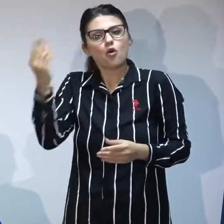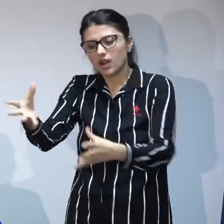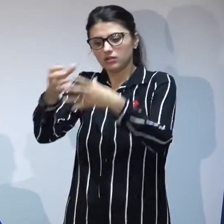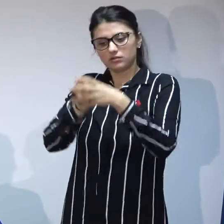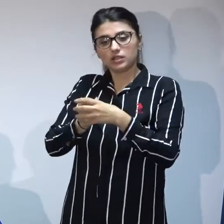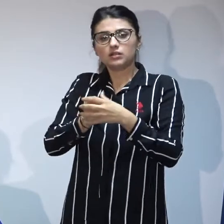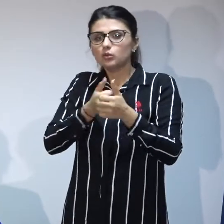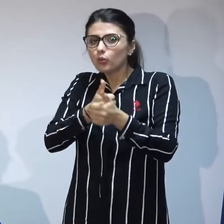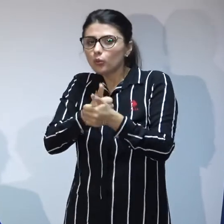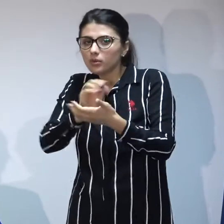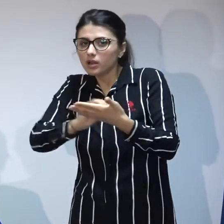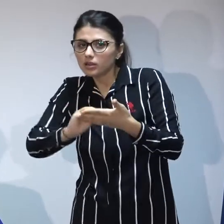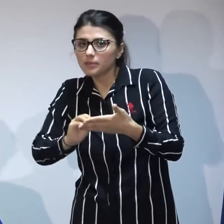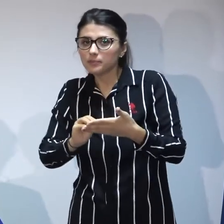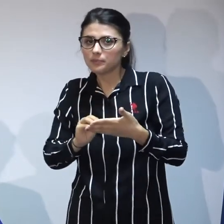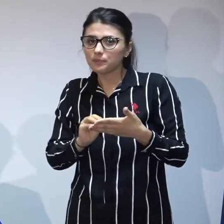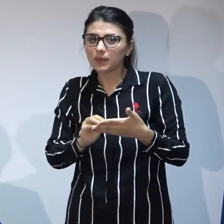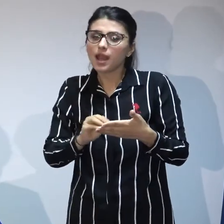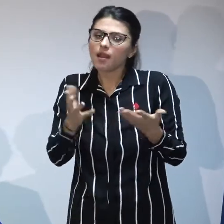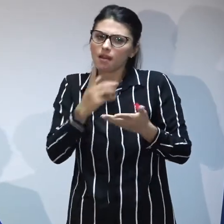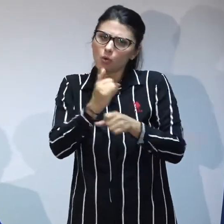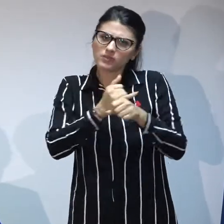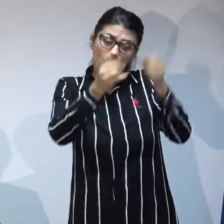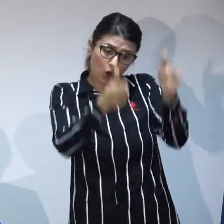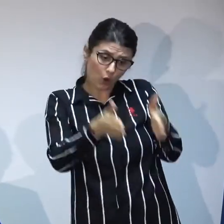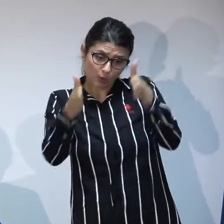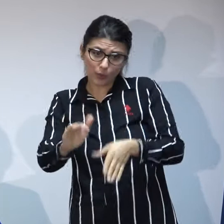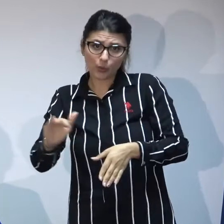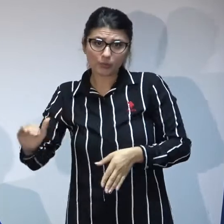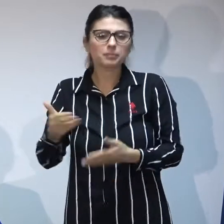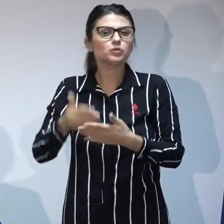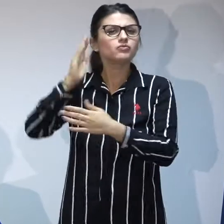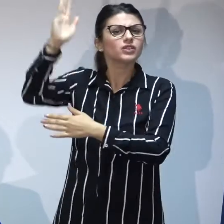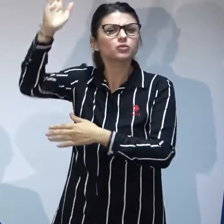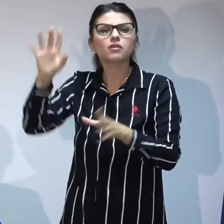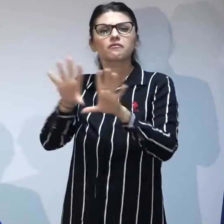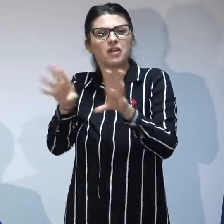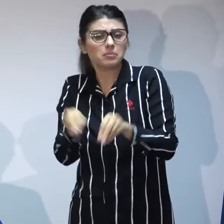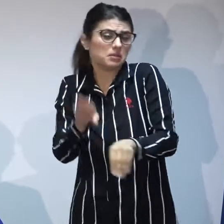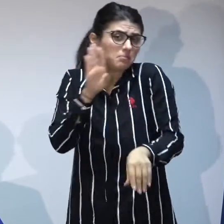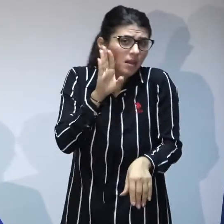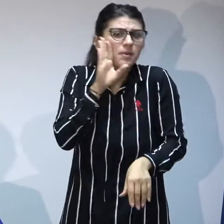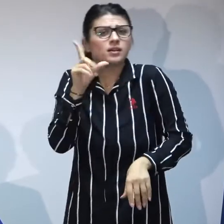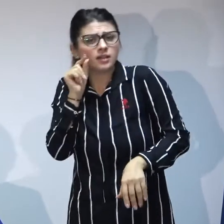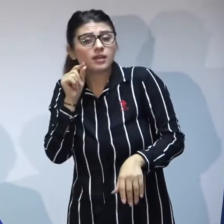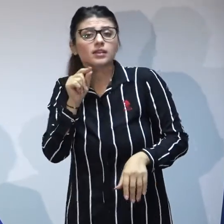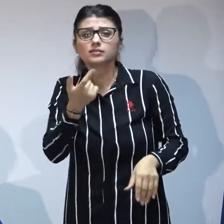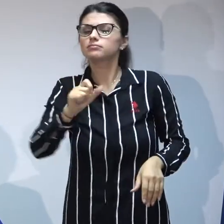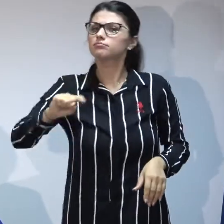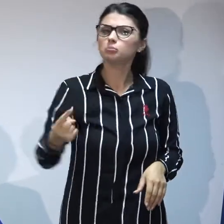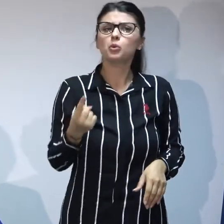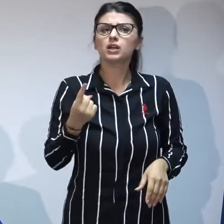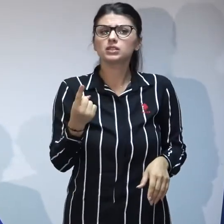descrierii profilului, de o asemenea manieră încât viitoarele familii să poată